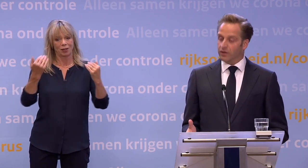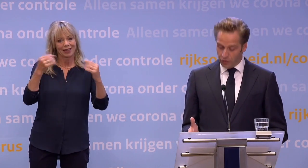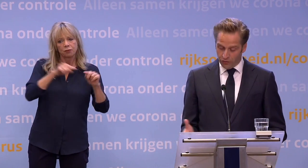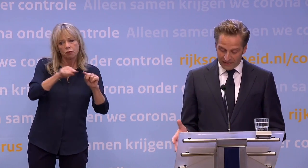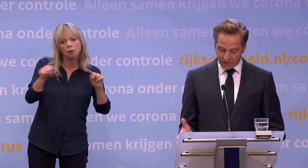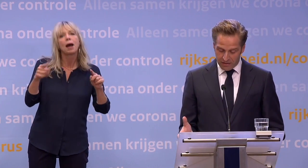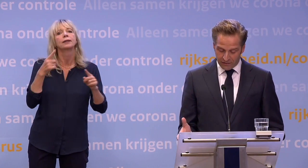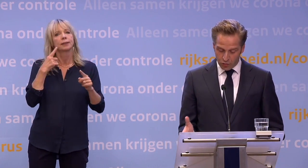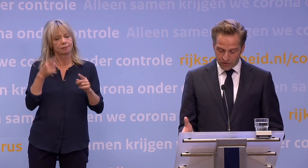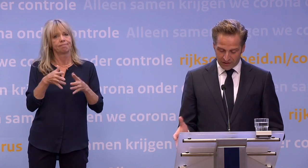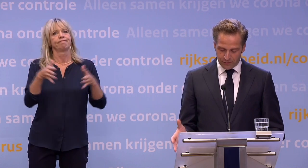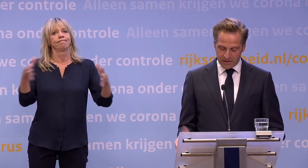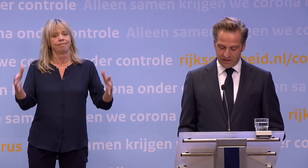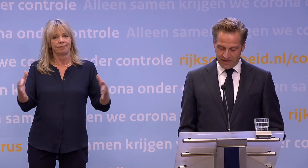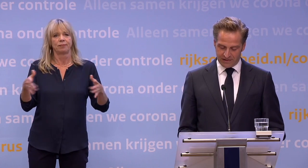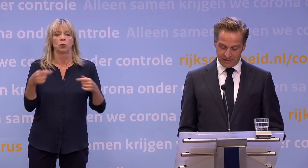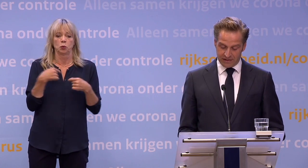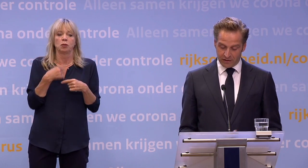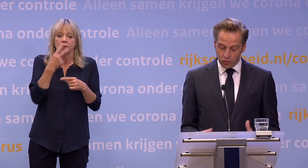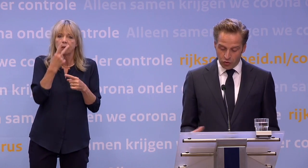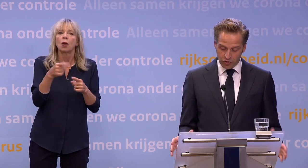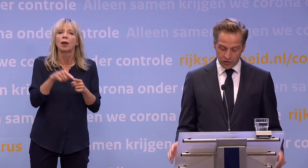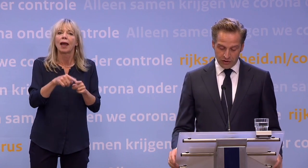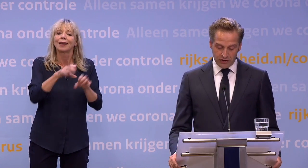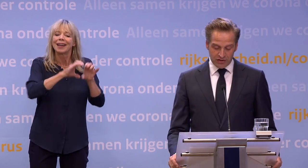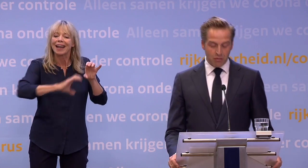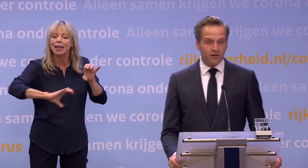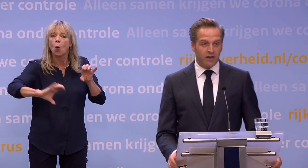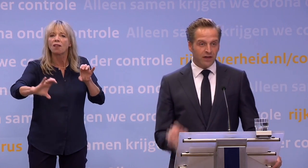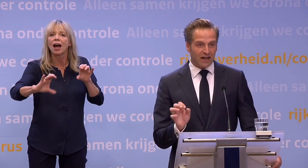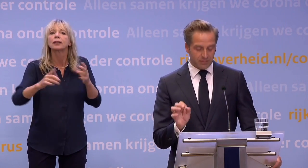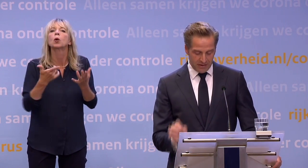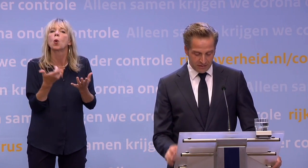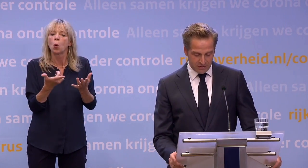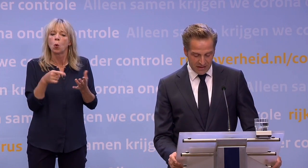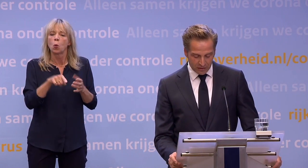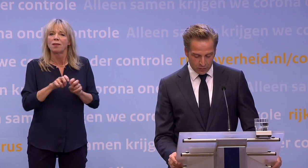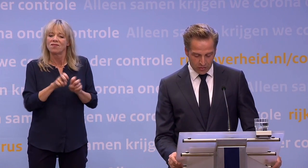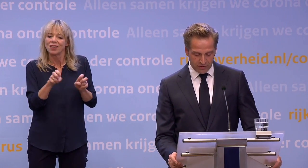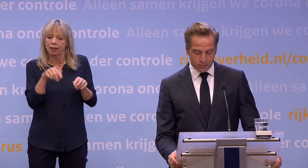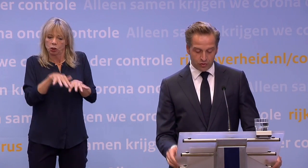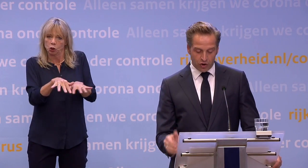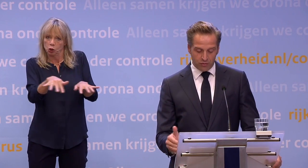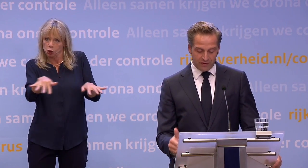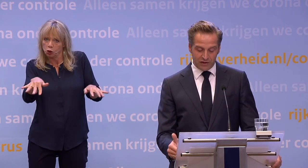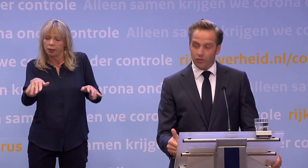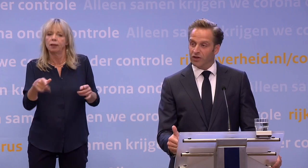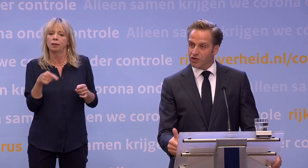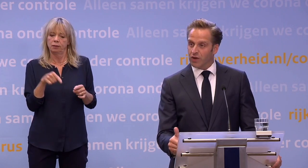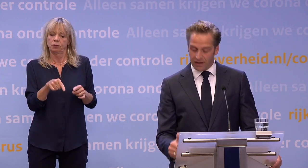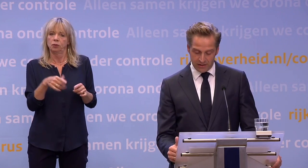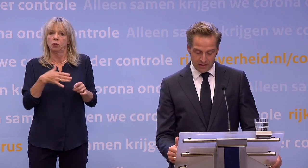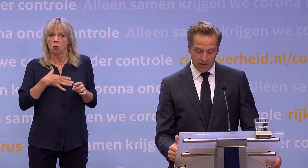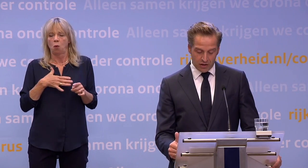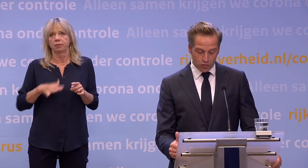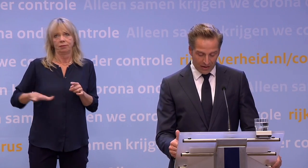nu ook in het rioolwater gemeten hoe sterk het virus aanwezig is. En dat moet ons samen met de andere graadmeters in het corona-dashboard... ...de komende tijd zowel